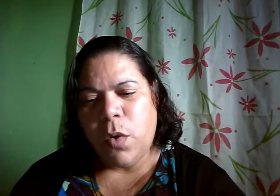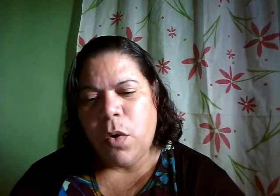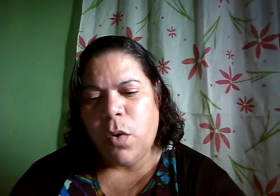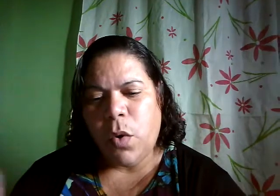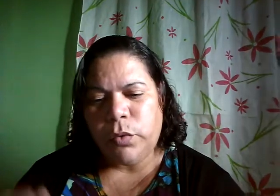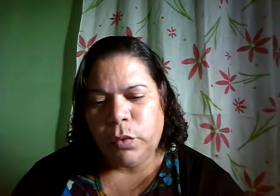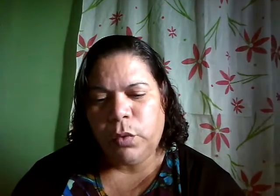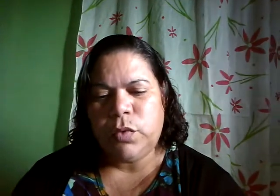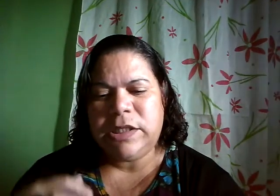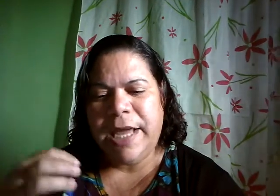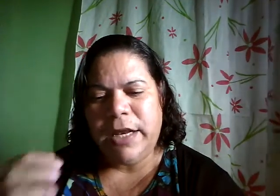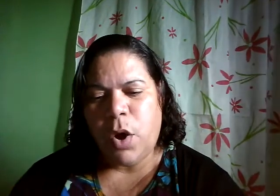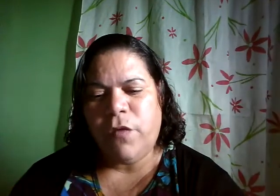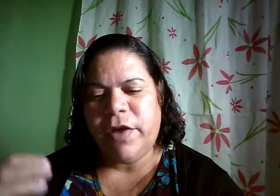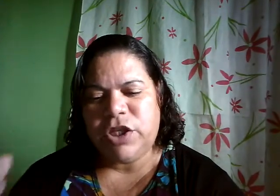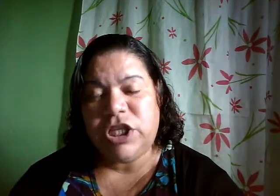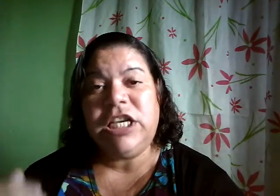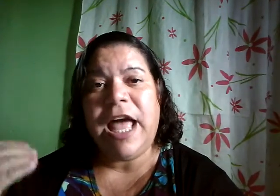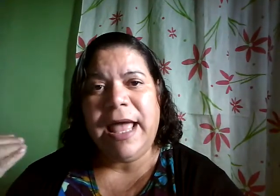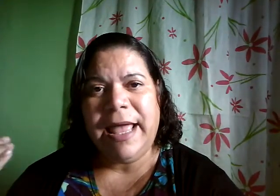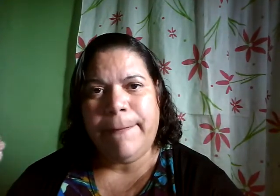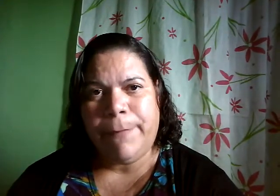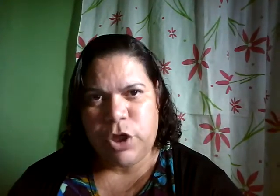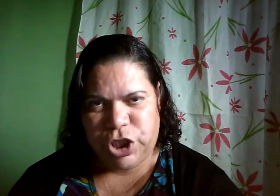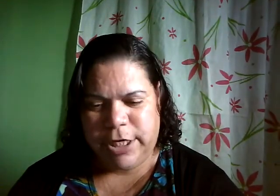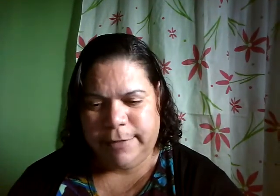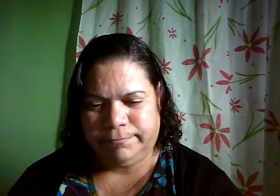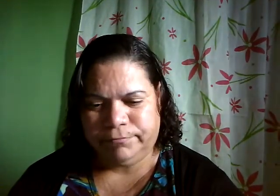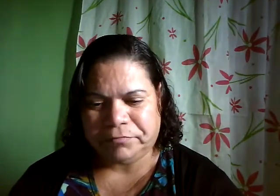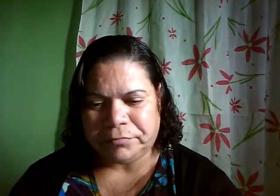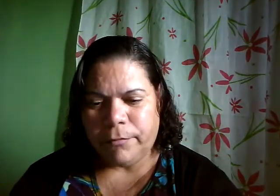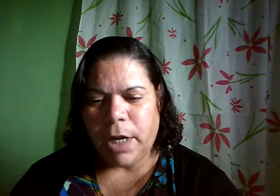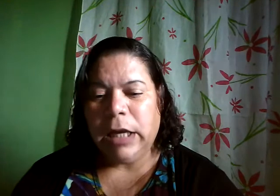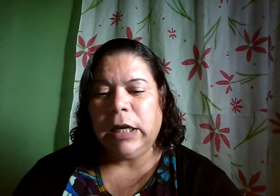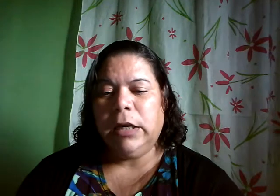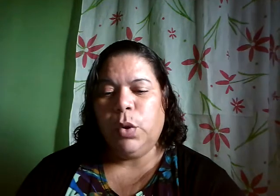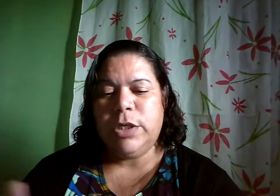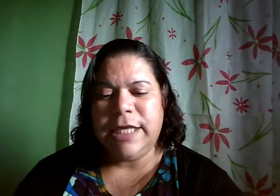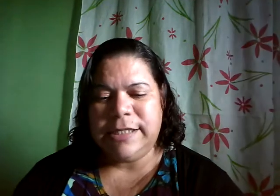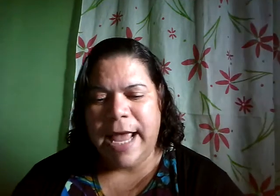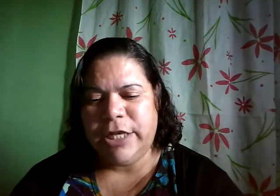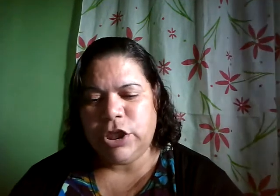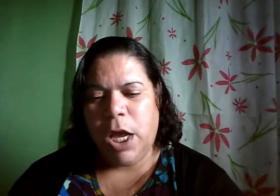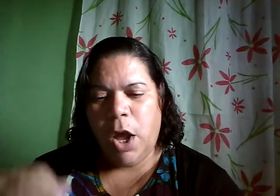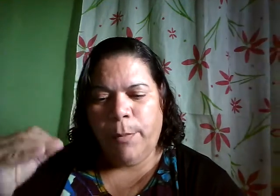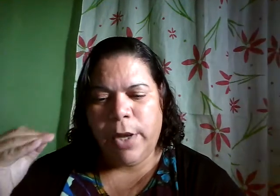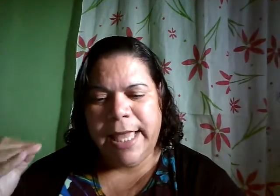contudo se renova dia após dia o 17 porque